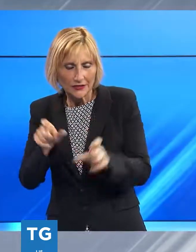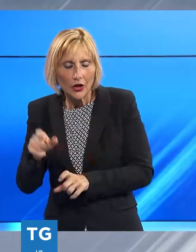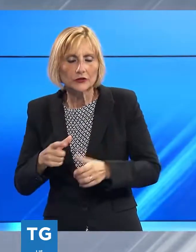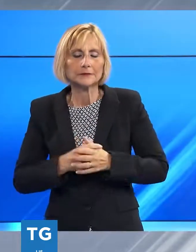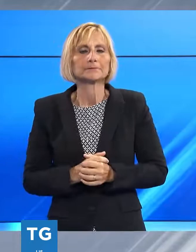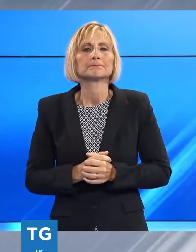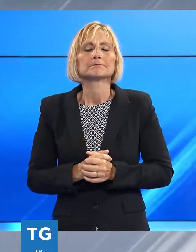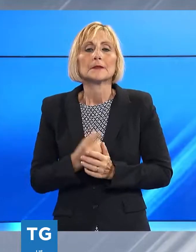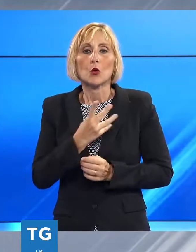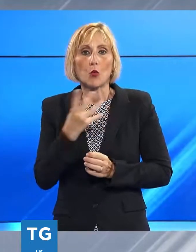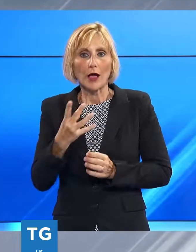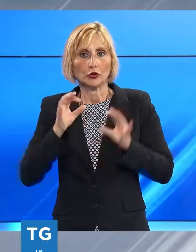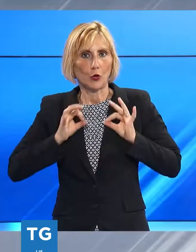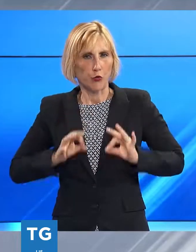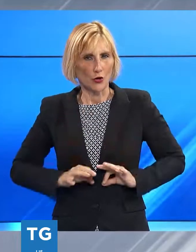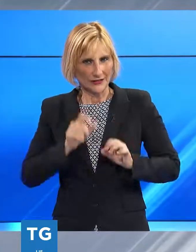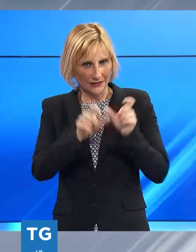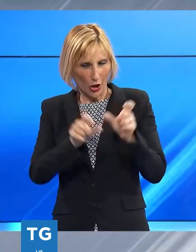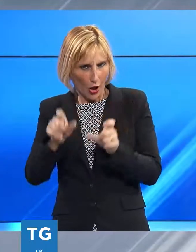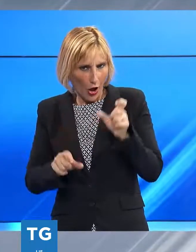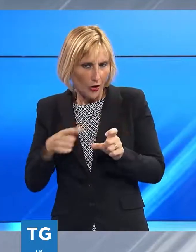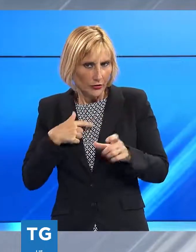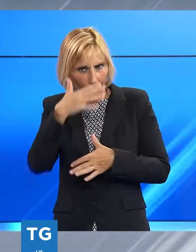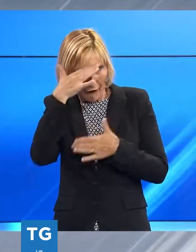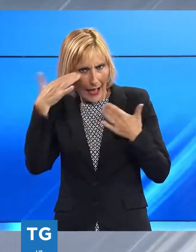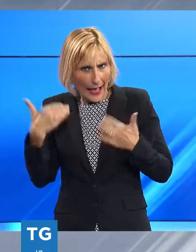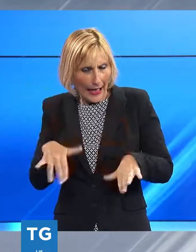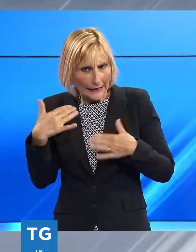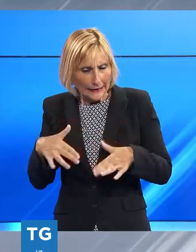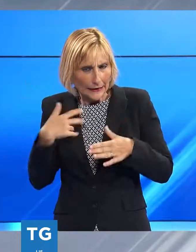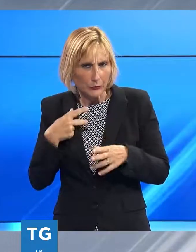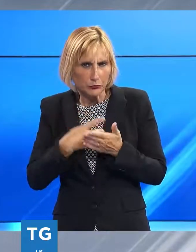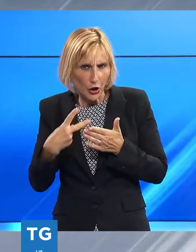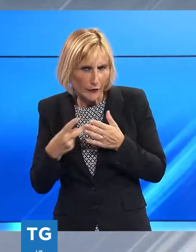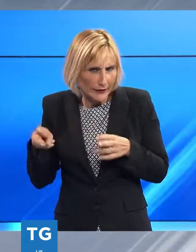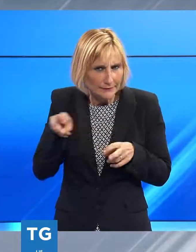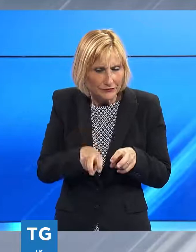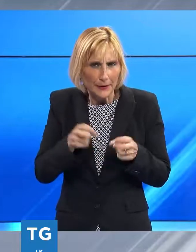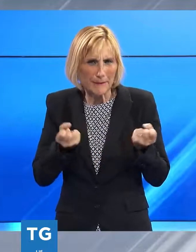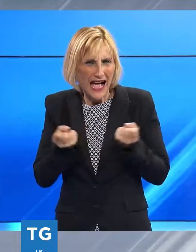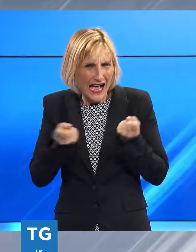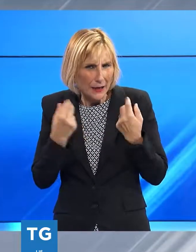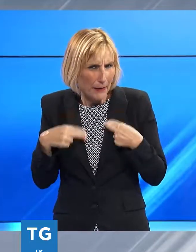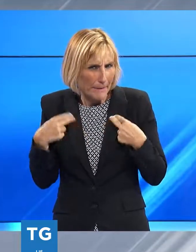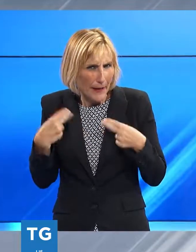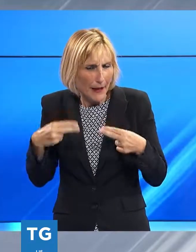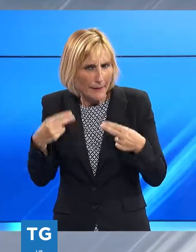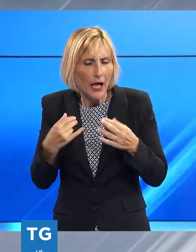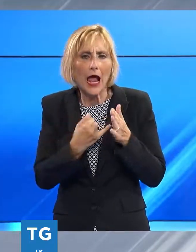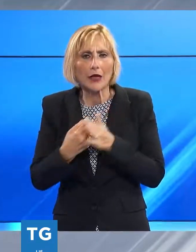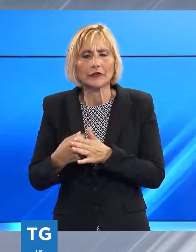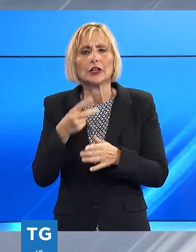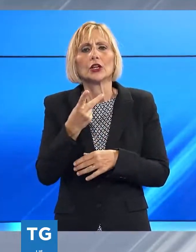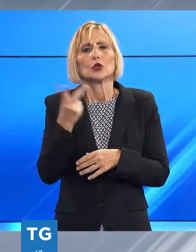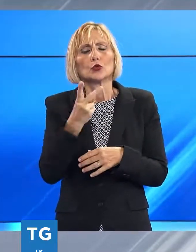I quattro poliziotti intervenuti hanno faticato non poco per far salire i due a bordo della volante e i due agenti hanno riportato lesioni